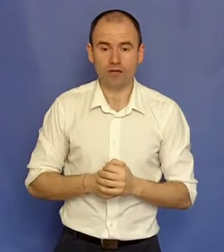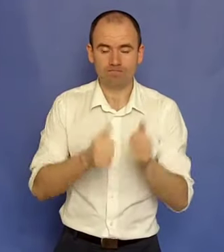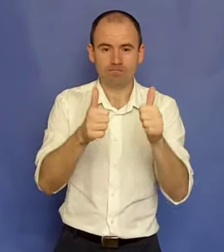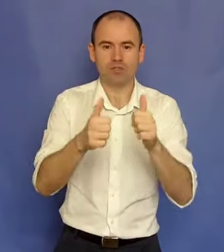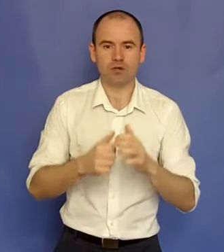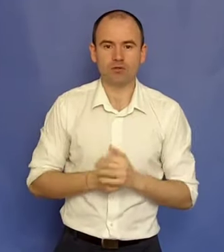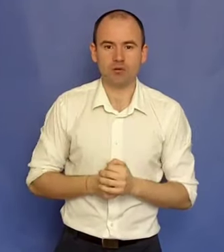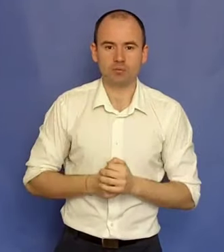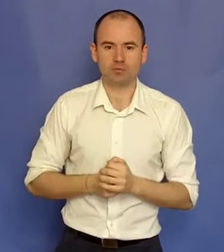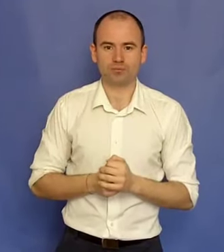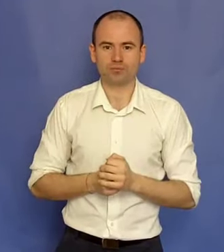Ceau, ceau!